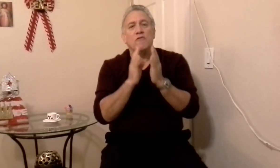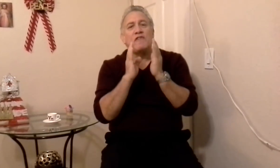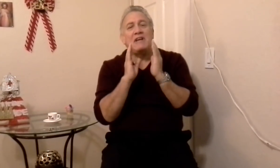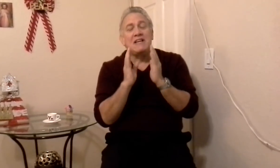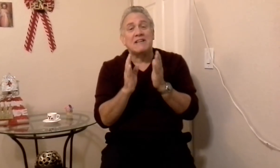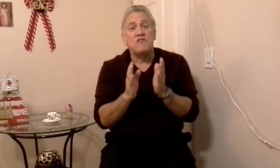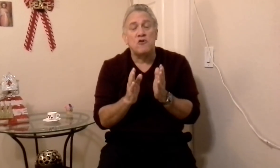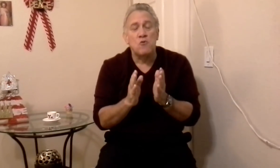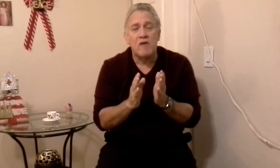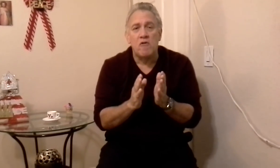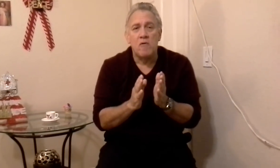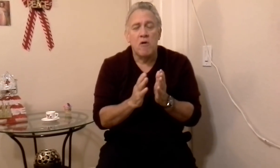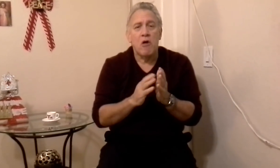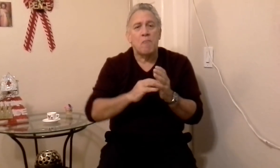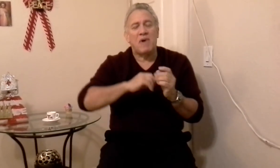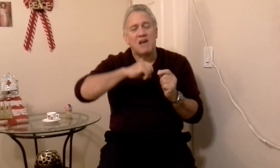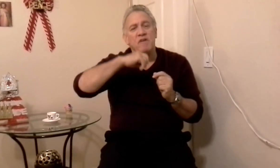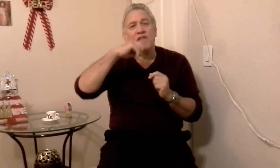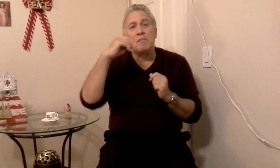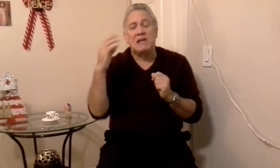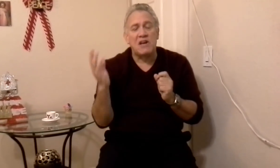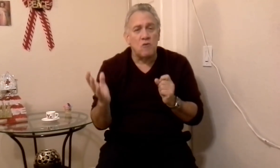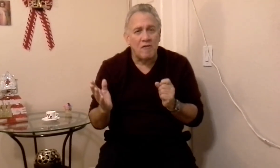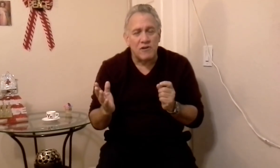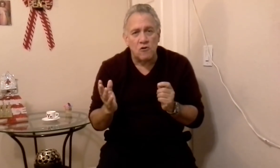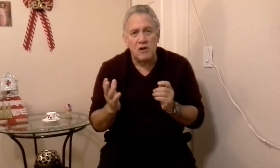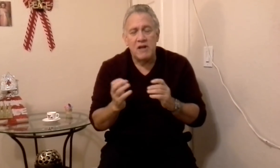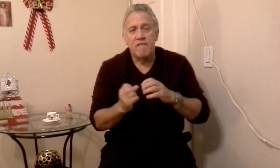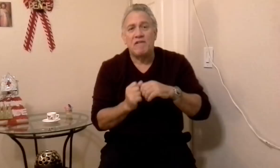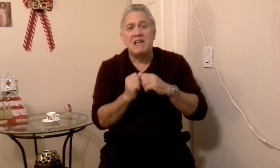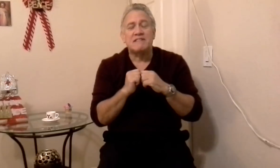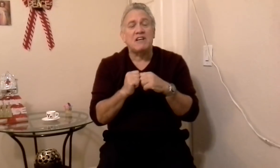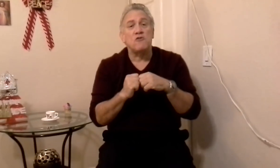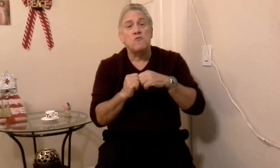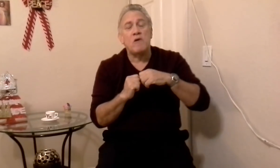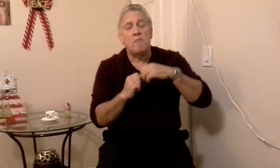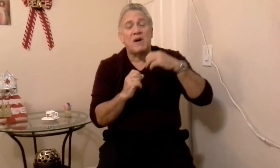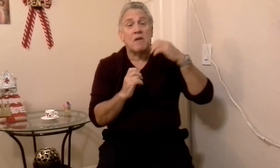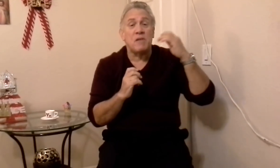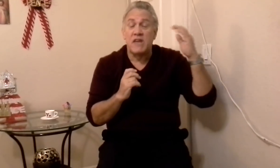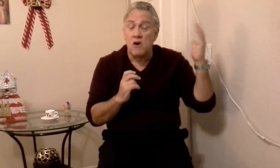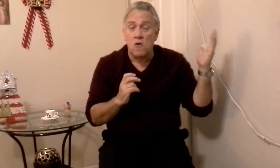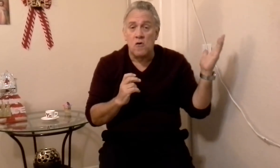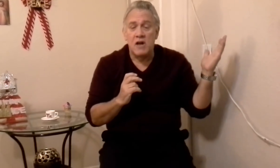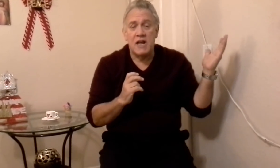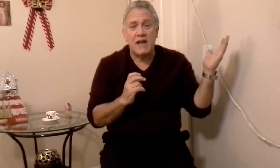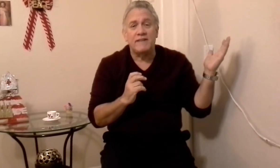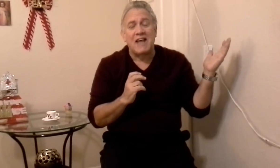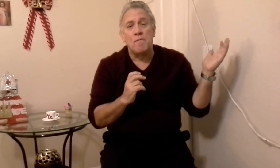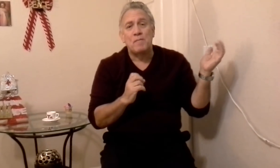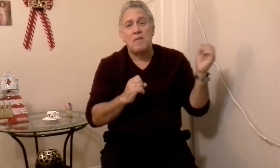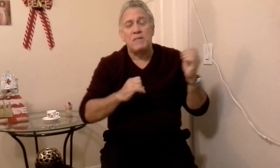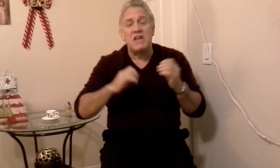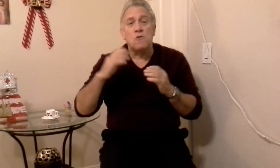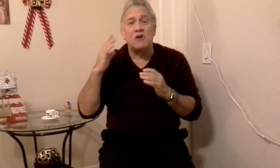feliz año nuevo para mi familia en Nueva York, feliz año nuevo para mi hijo en Tampa, mi hijo